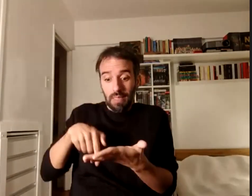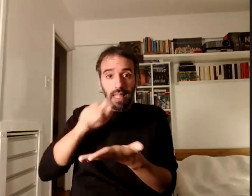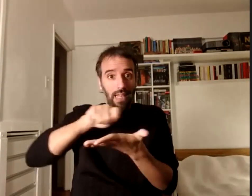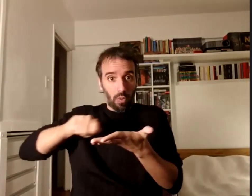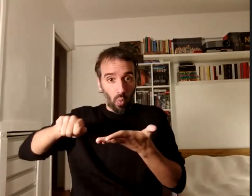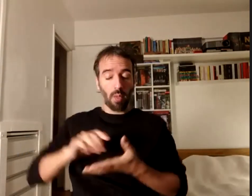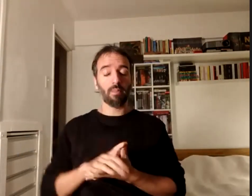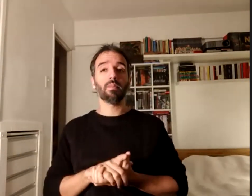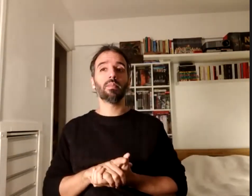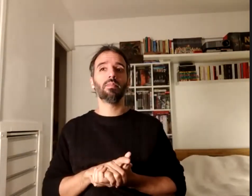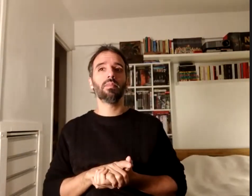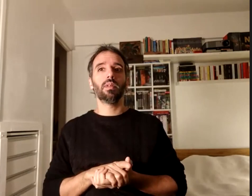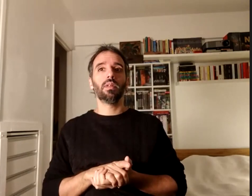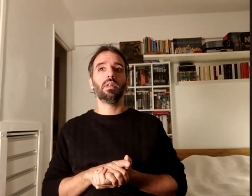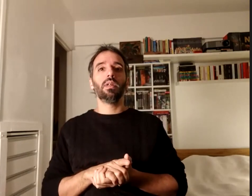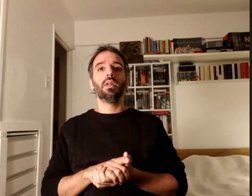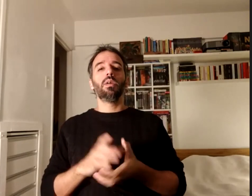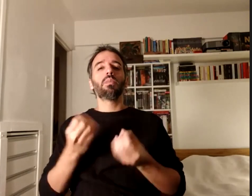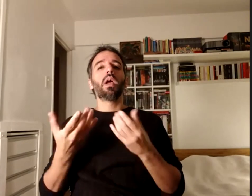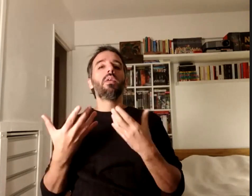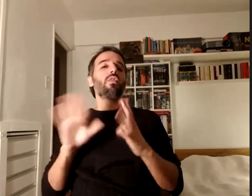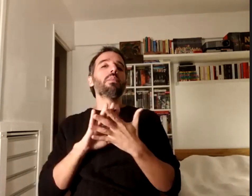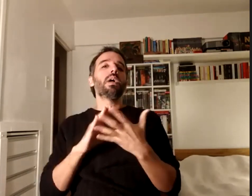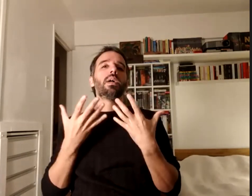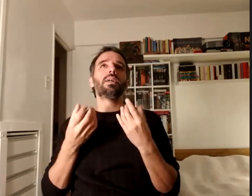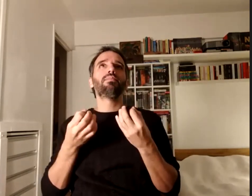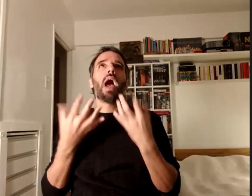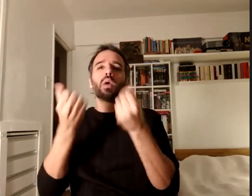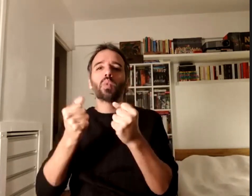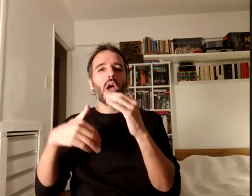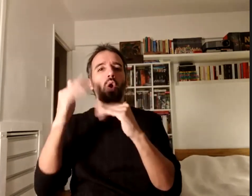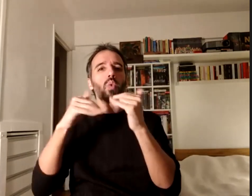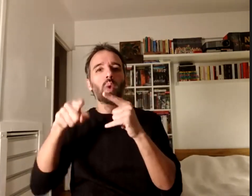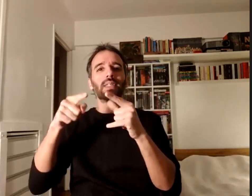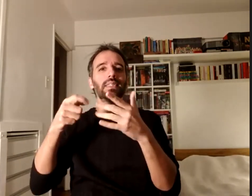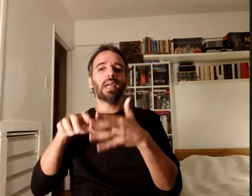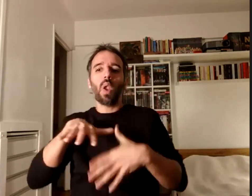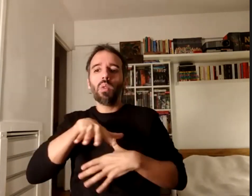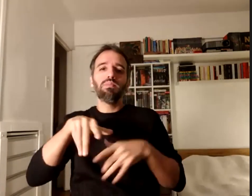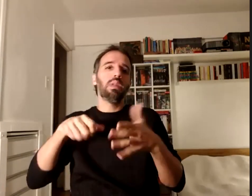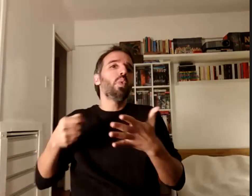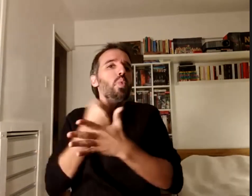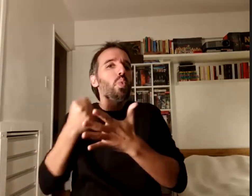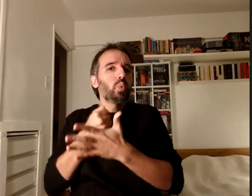porque permite construir este territorio de lucha también que son cuando se une la investigación